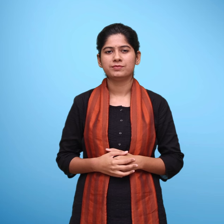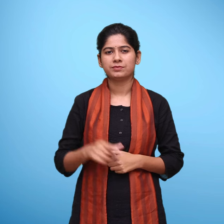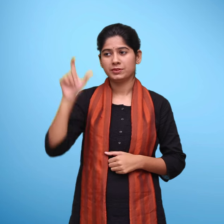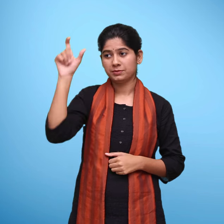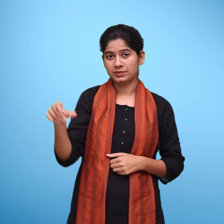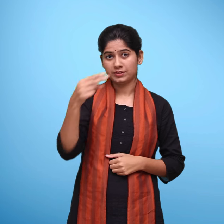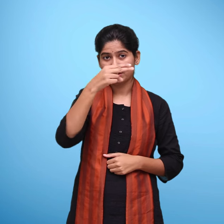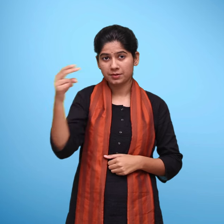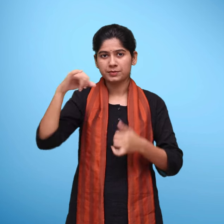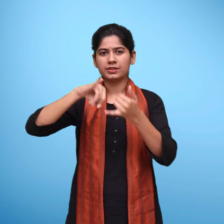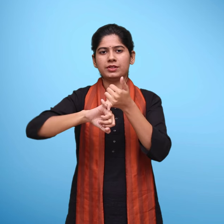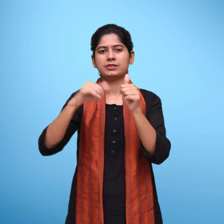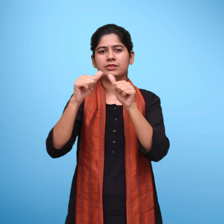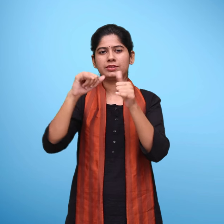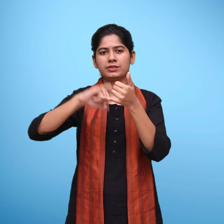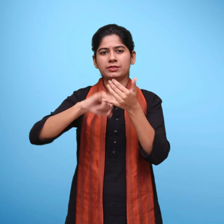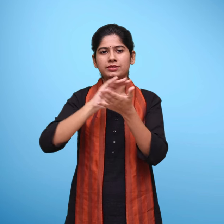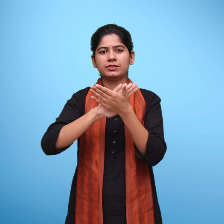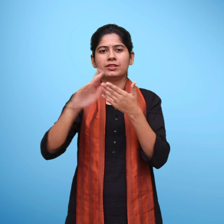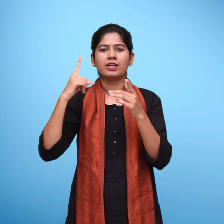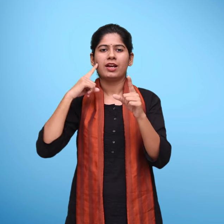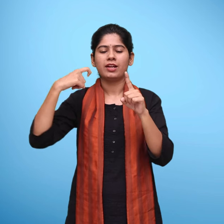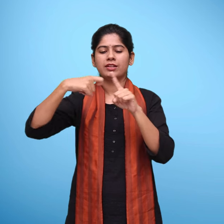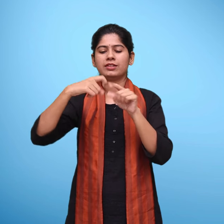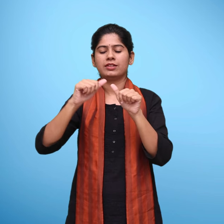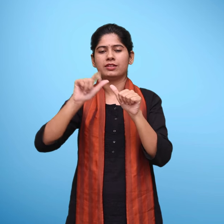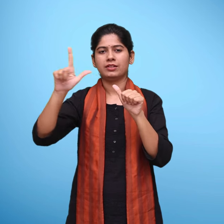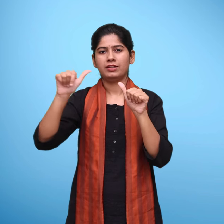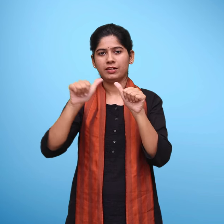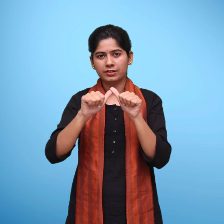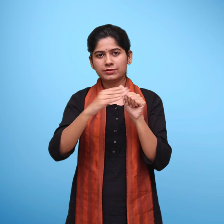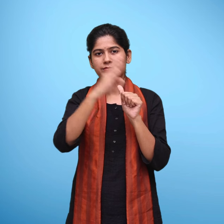राश्ट्रिय शैक्षिक अनुसंधान और प्रशिक्षन परिशद नई दिल्ली